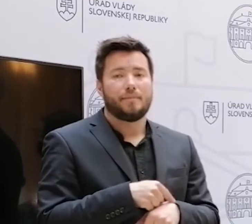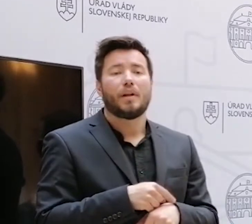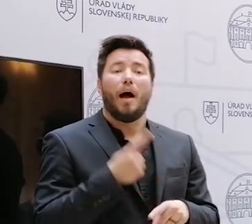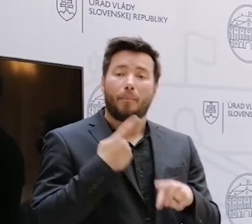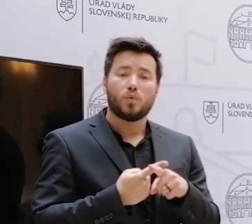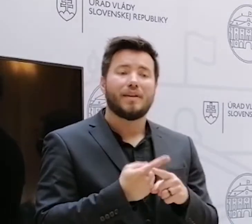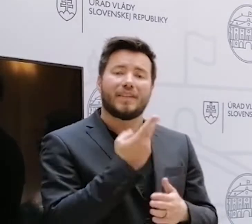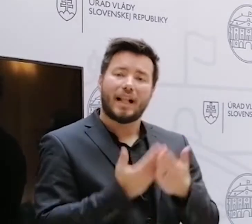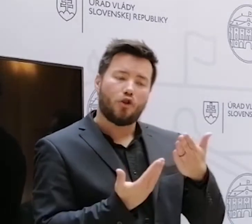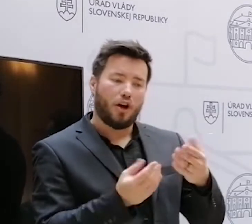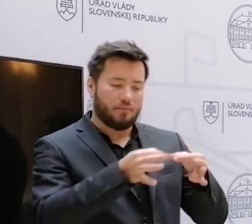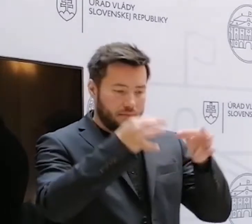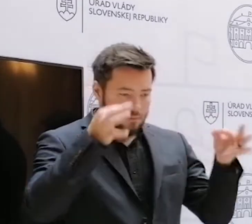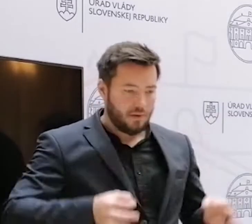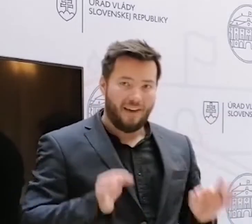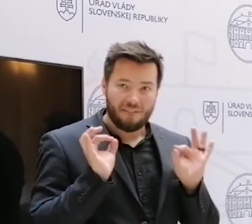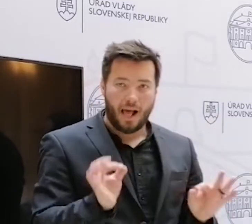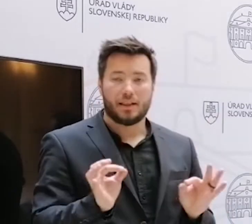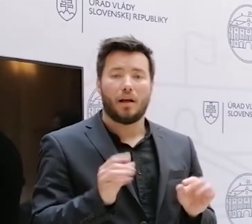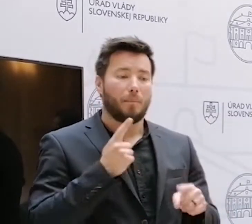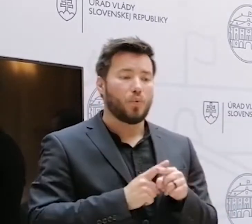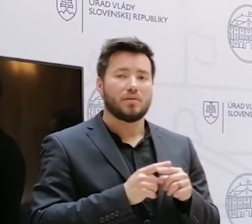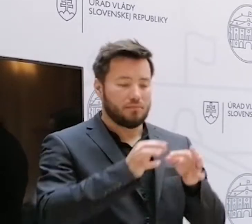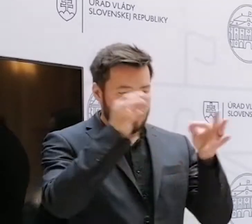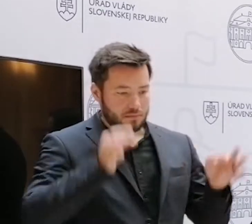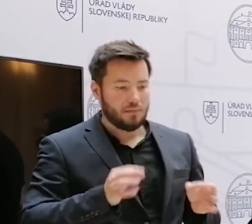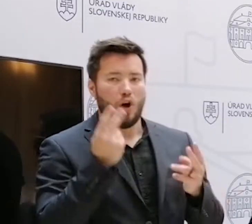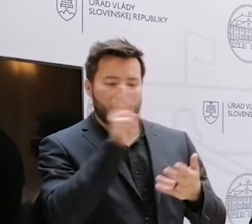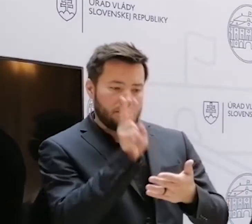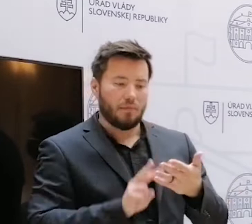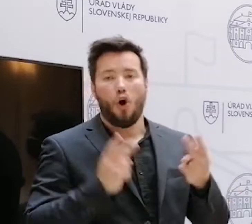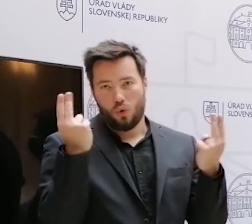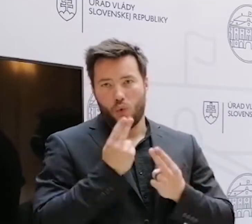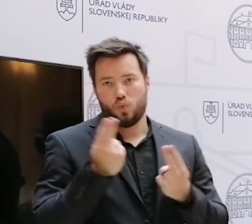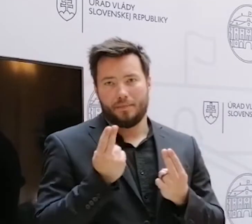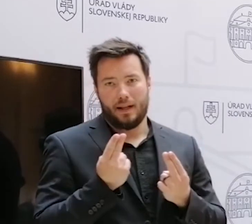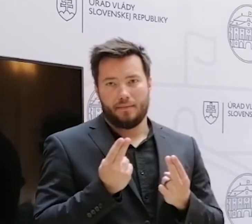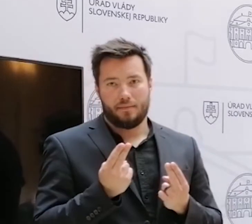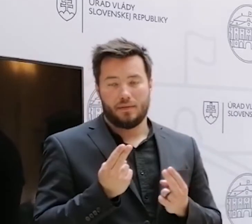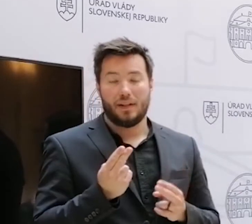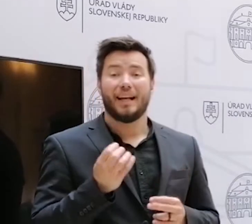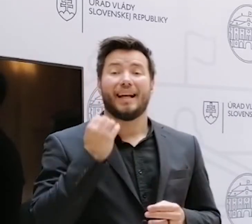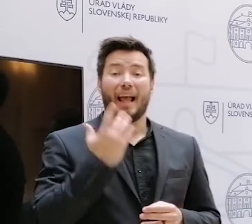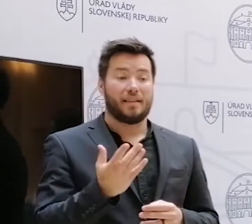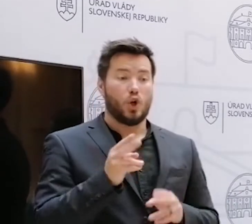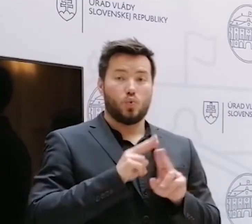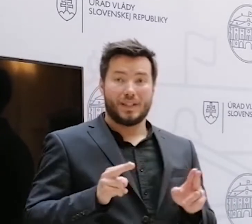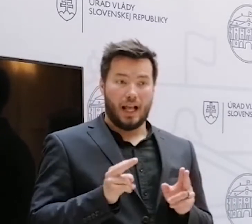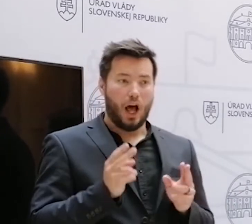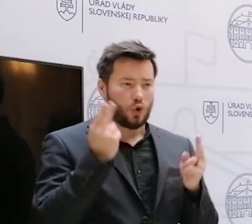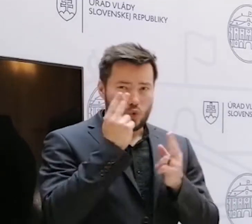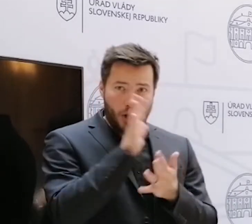zodpoveda takéto súdné rozhodnutia. Hlavne, že mu rozumie. Čím lepšie sa vy znáte v problematike, tým jednoduchšie viete vysvetliť veci, ktoré s tým